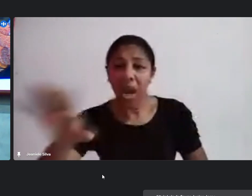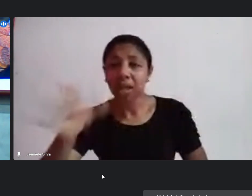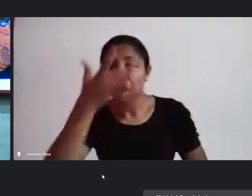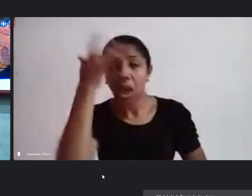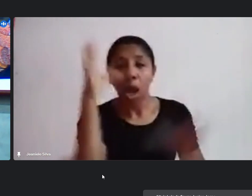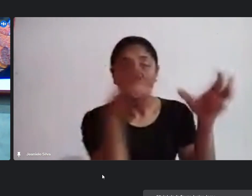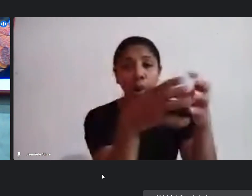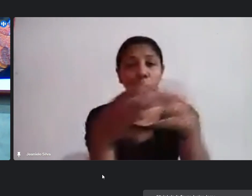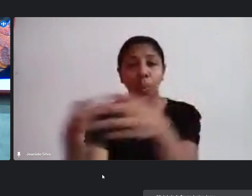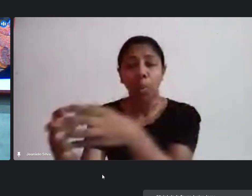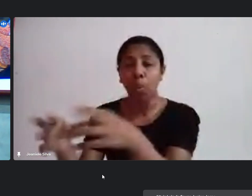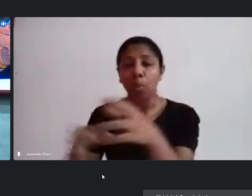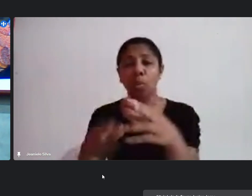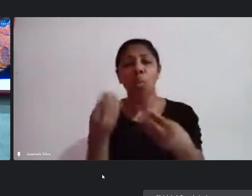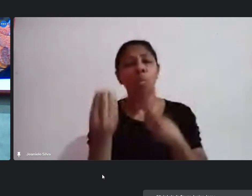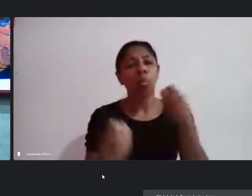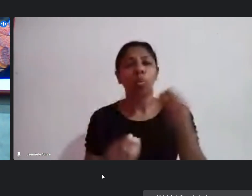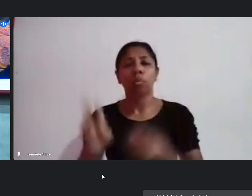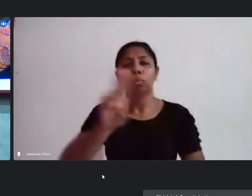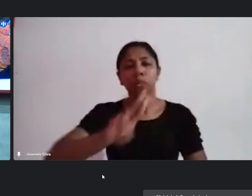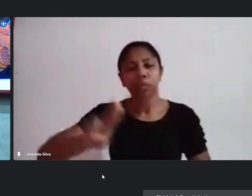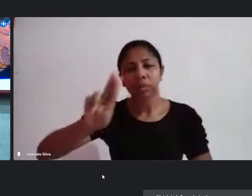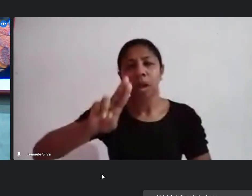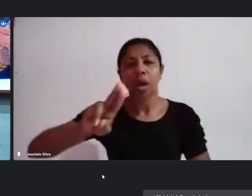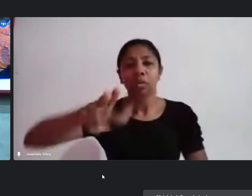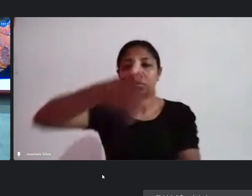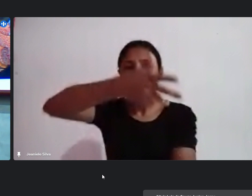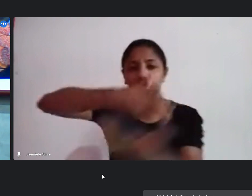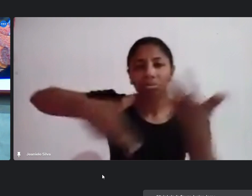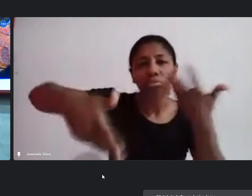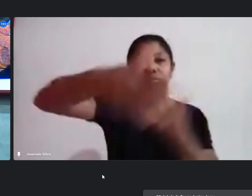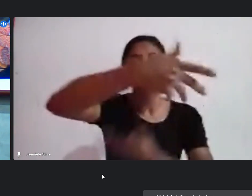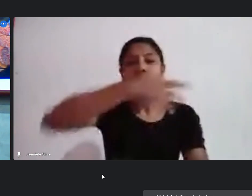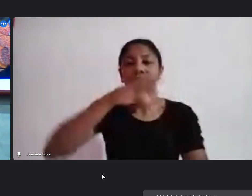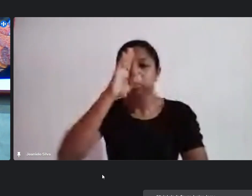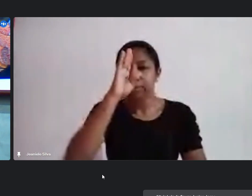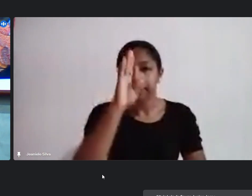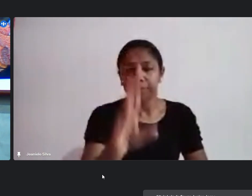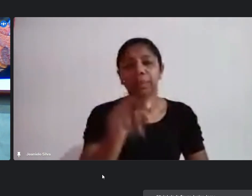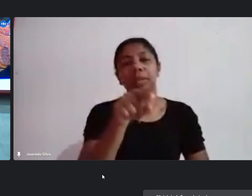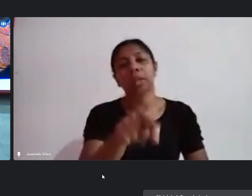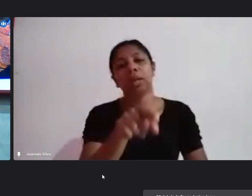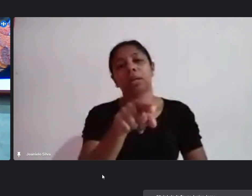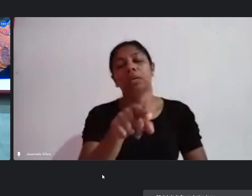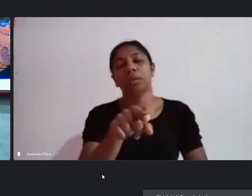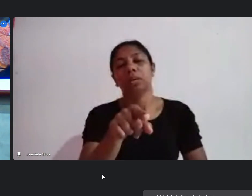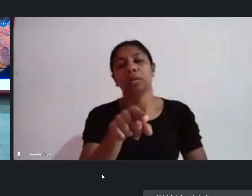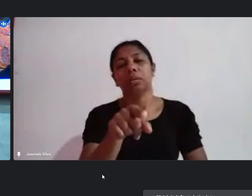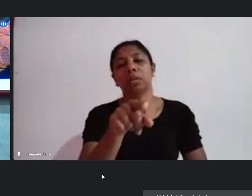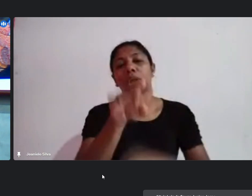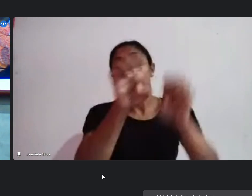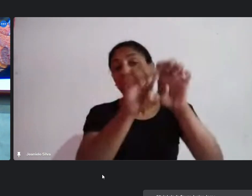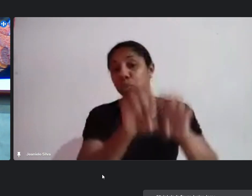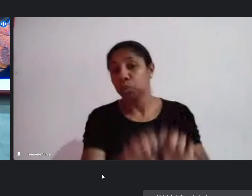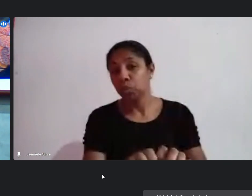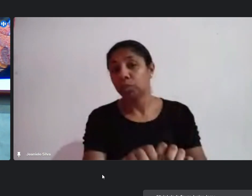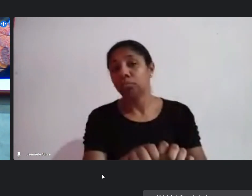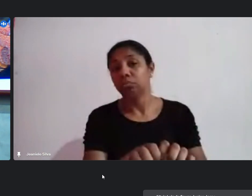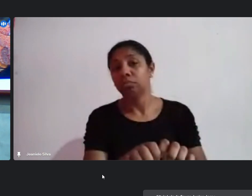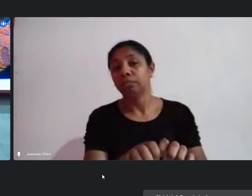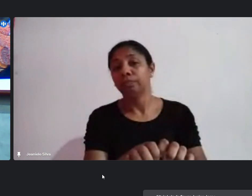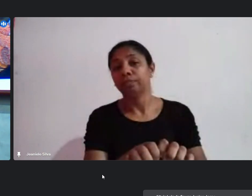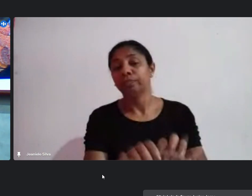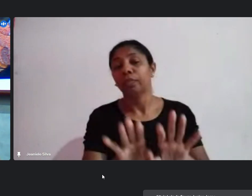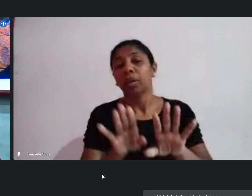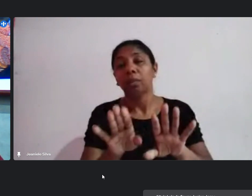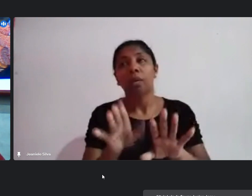recurso pode ser usado de forma a dialogar da forma mais direta possível com as políticas públicas e questões estruturadas mas aí eu não